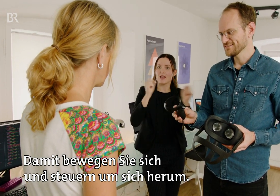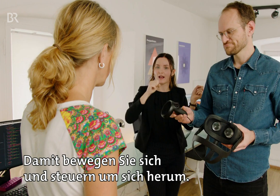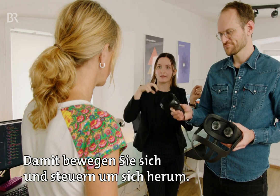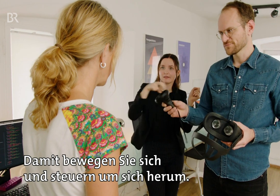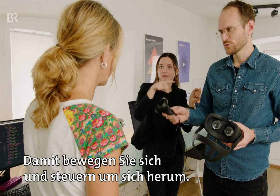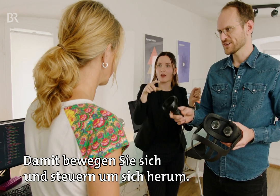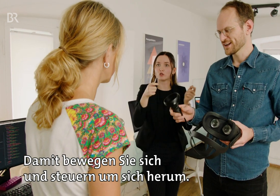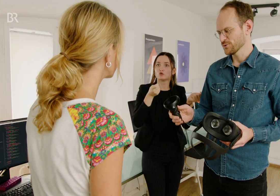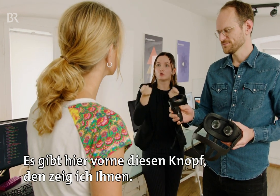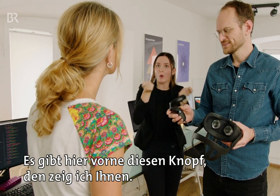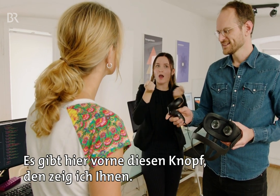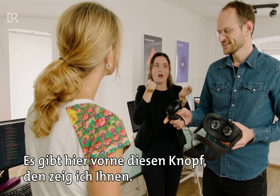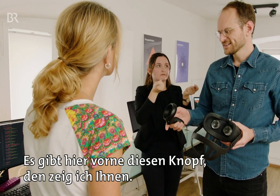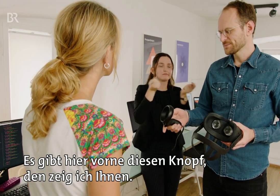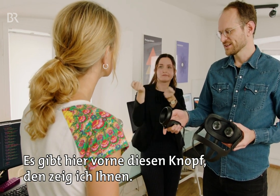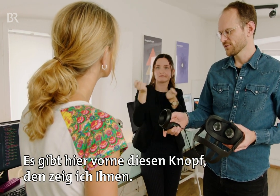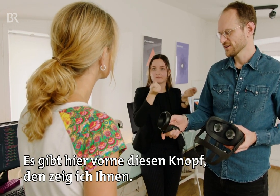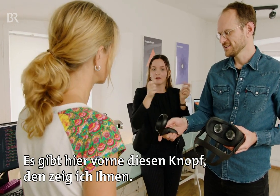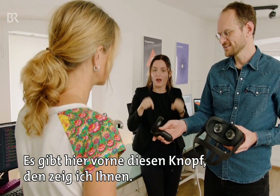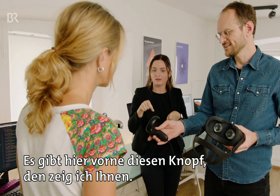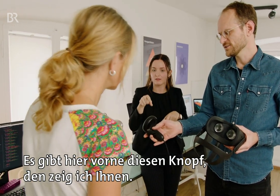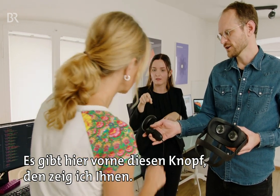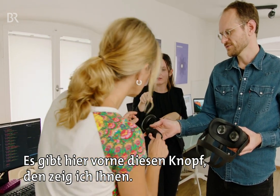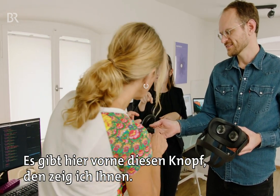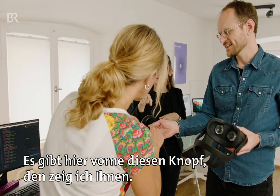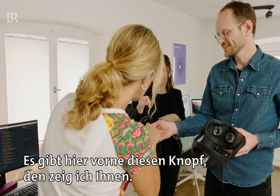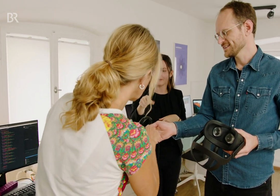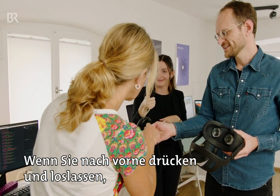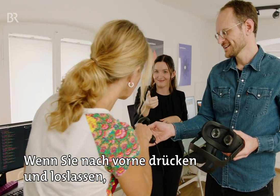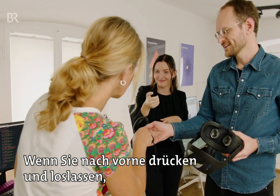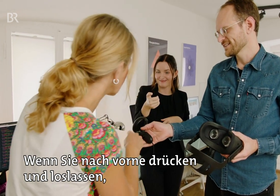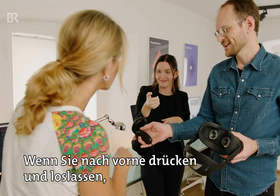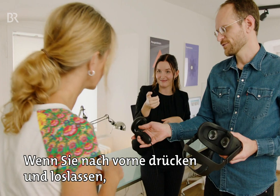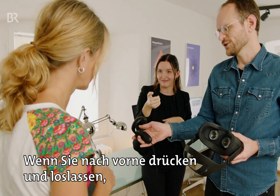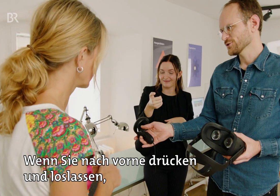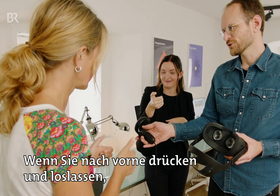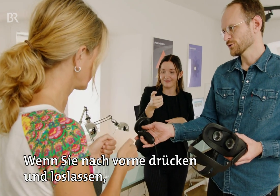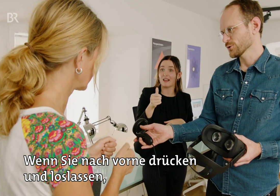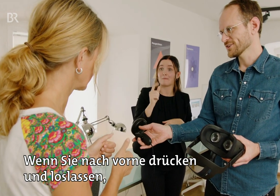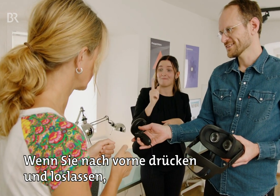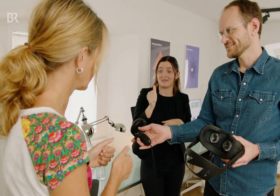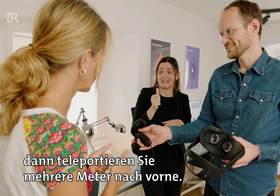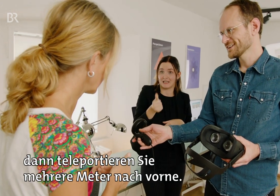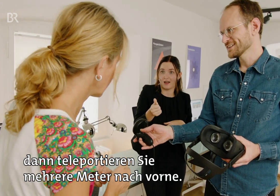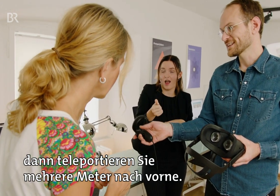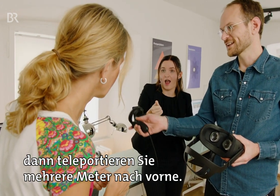um sich herum. Es gibt hier vorne diesen Knopf, den zeige ich Ihnen. Wenn Sie nach vorne drücken und loslassen, dann